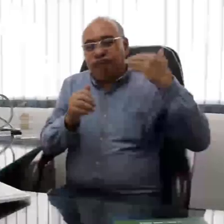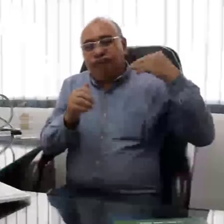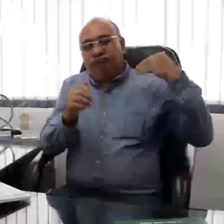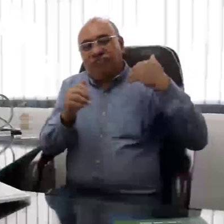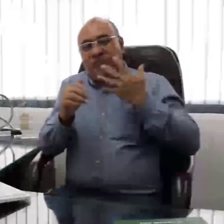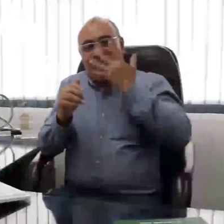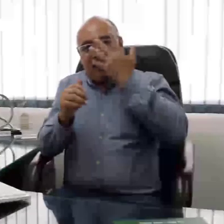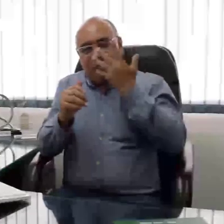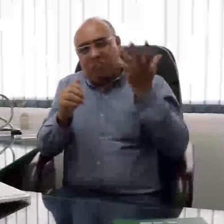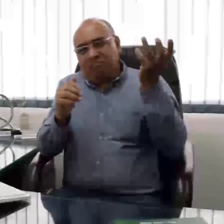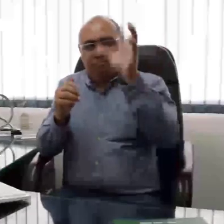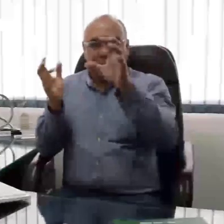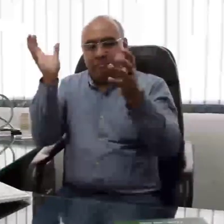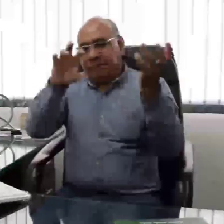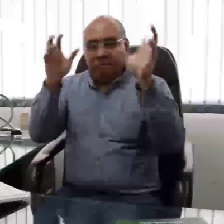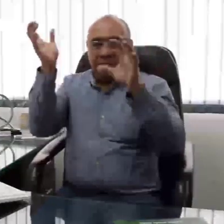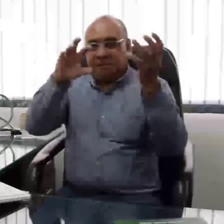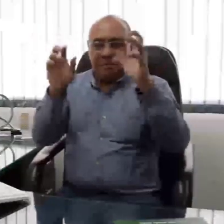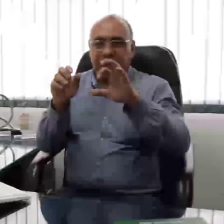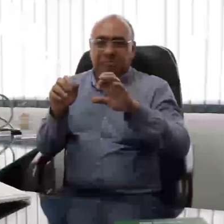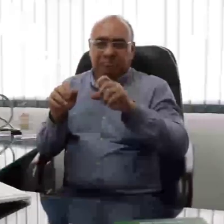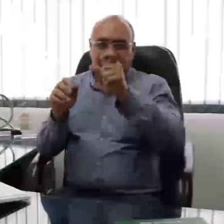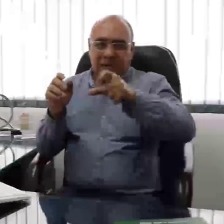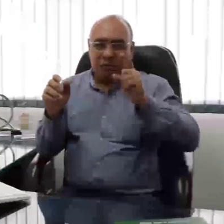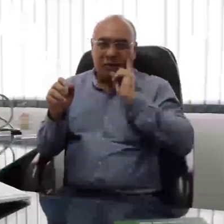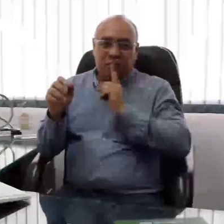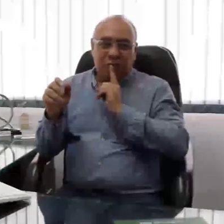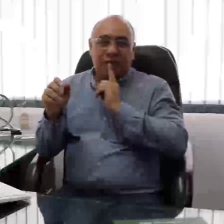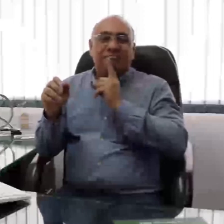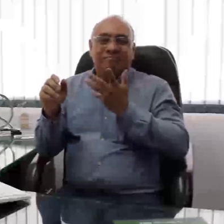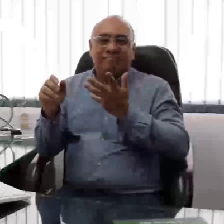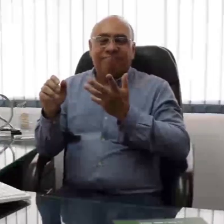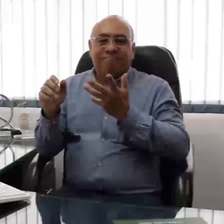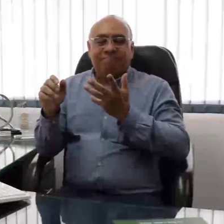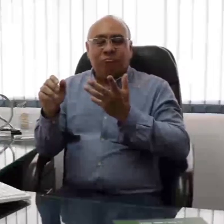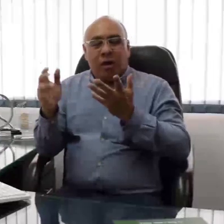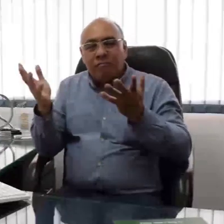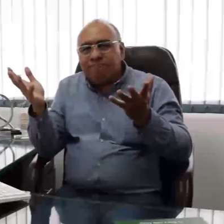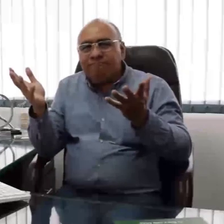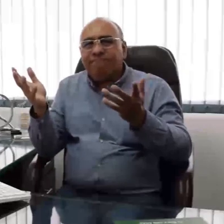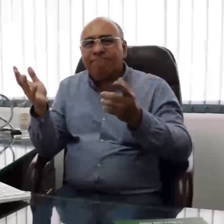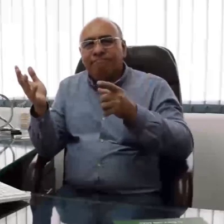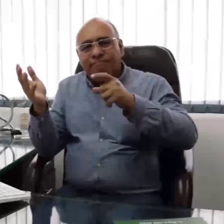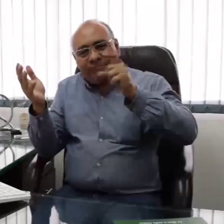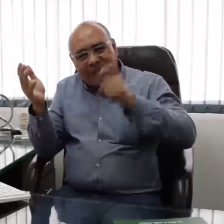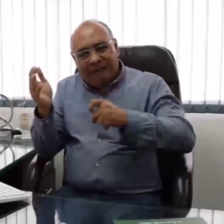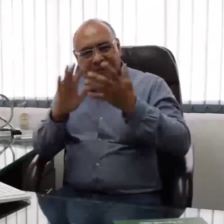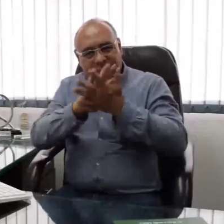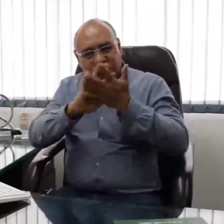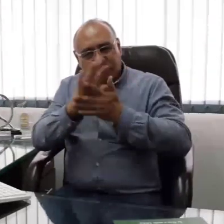En Facebook, líderes de la comunidad sorda han hecho publicaciones argumentando de diversas maneras que la lengua de señas